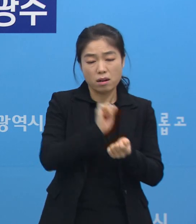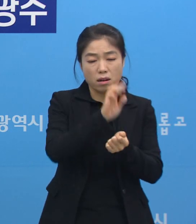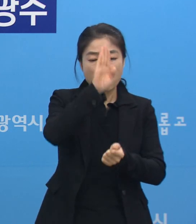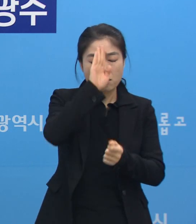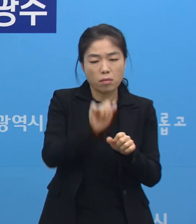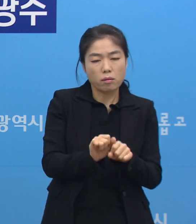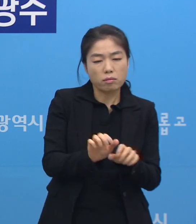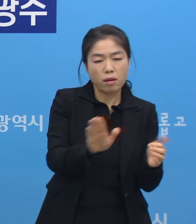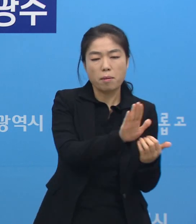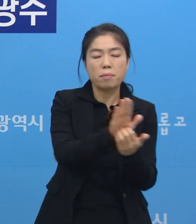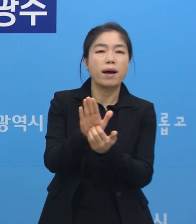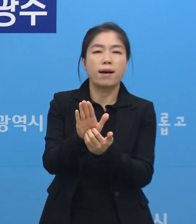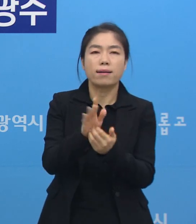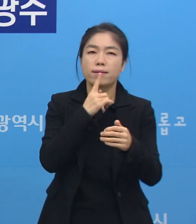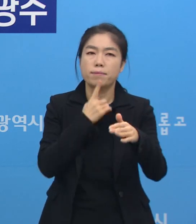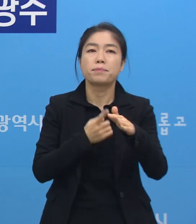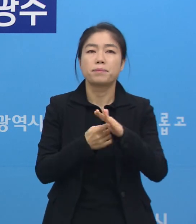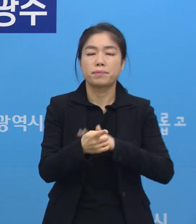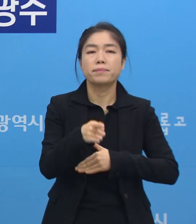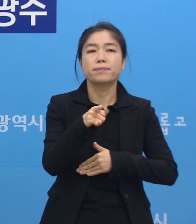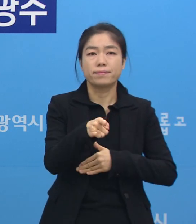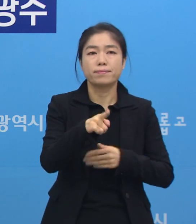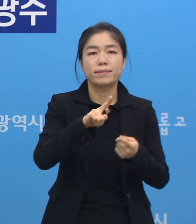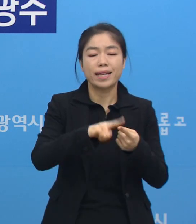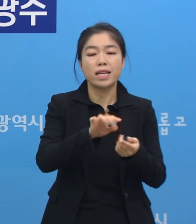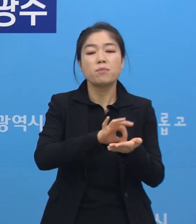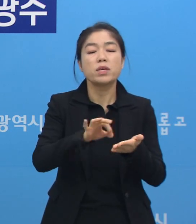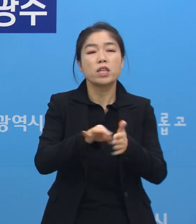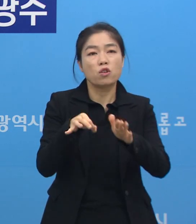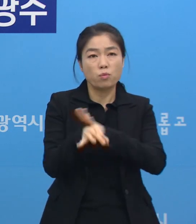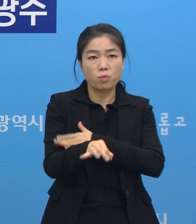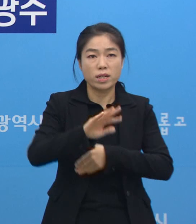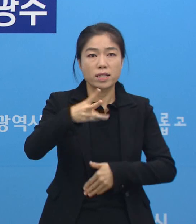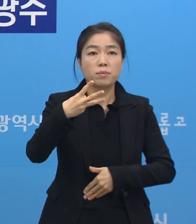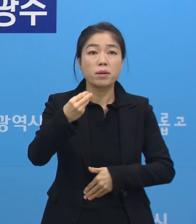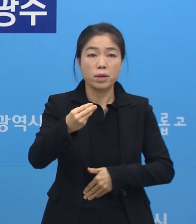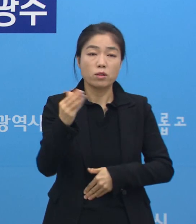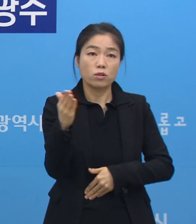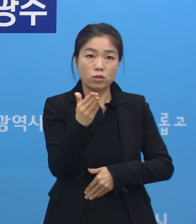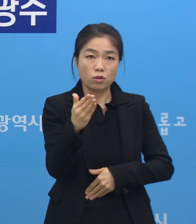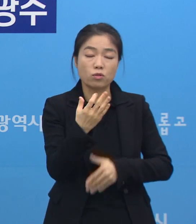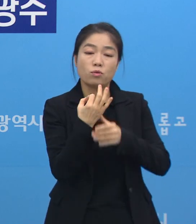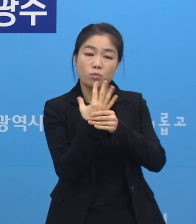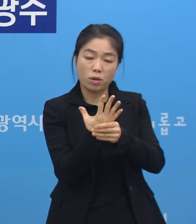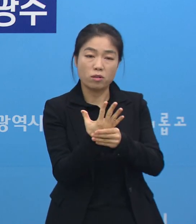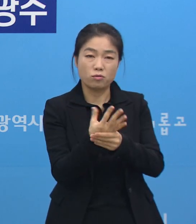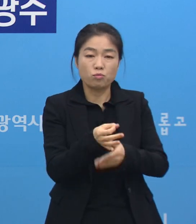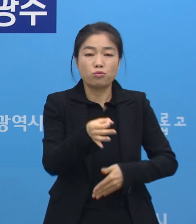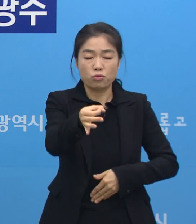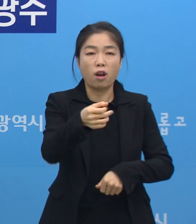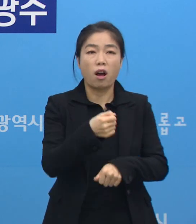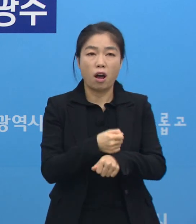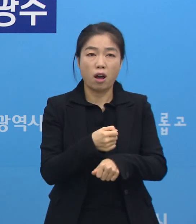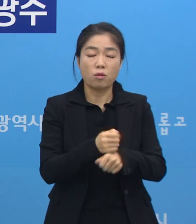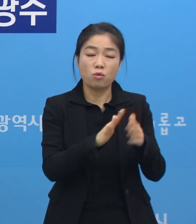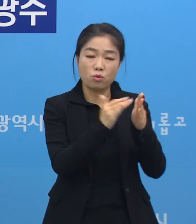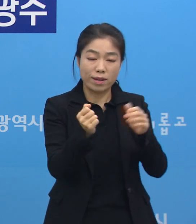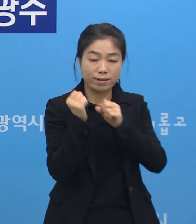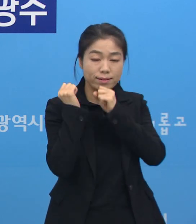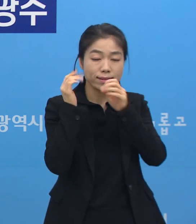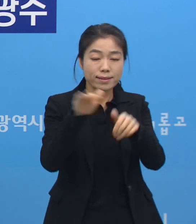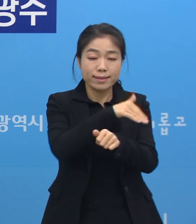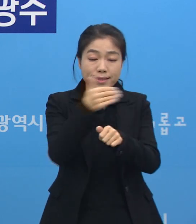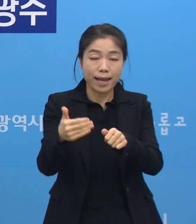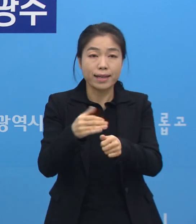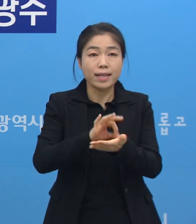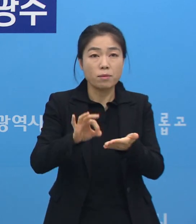전파 방지에 대한 조치에 대한 비용으로서 300만 원 정도를 실비로 지급하고 유족 장례비용은